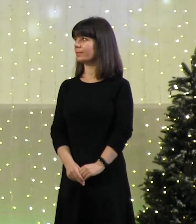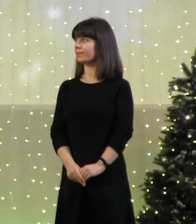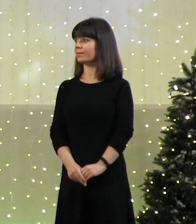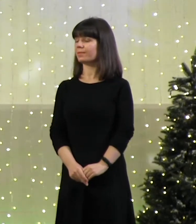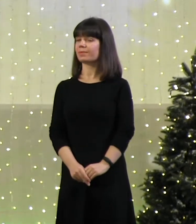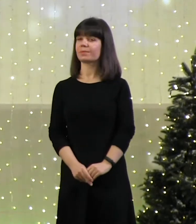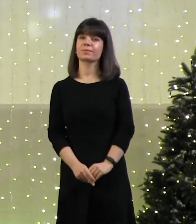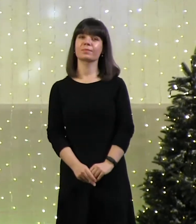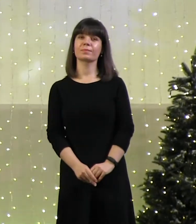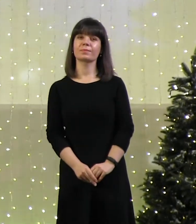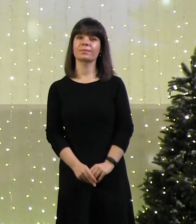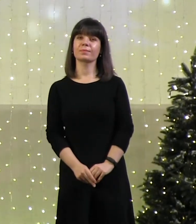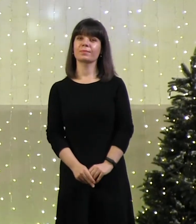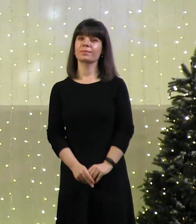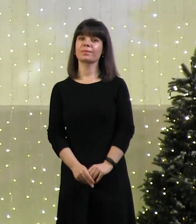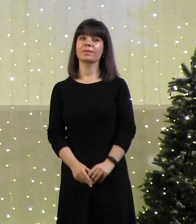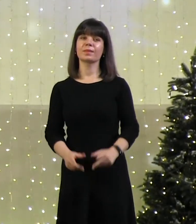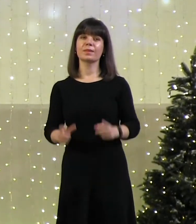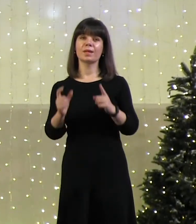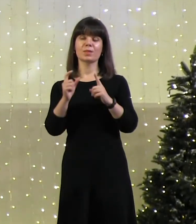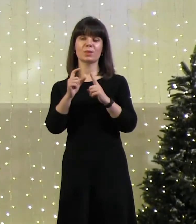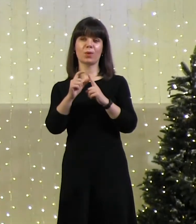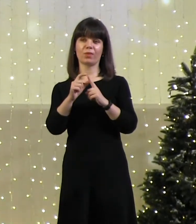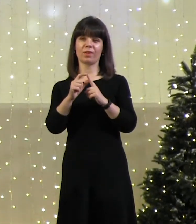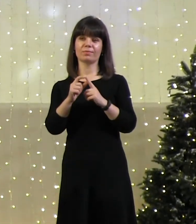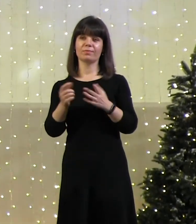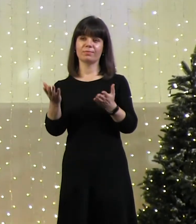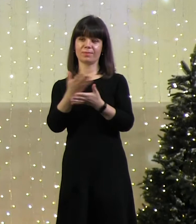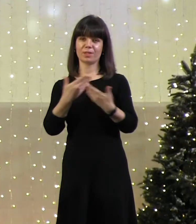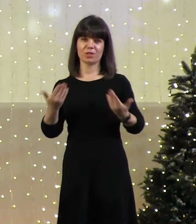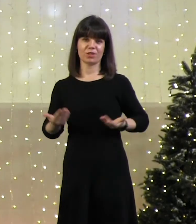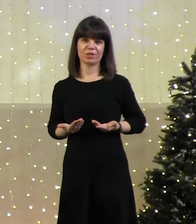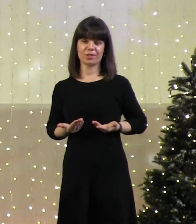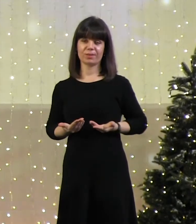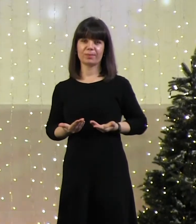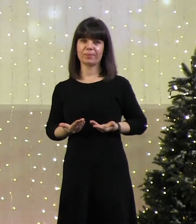Итак, слово и наша жизнь.